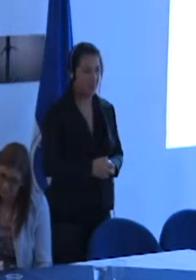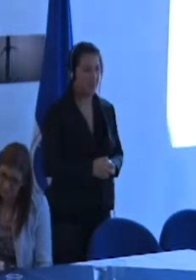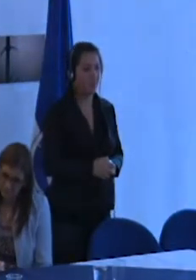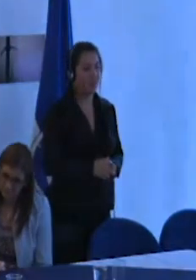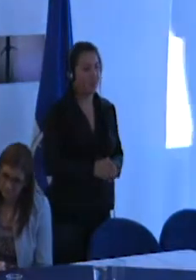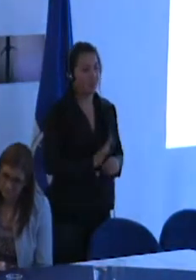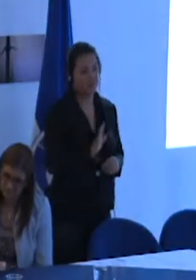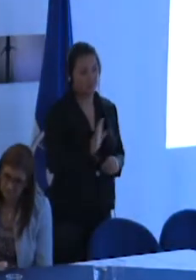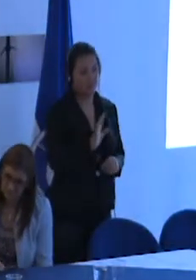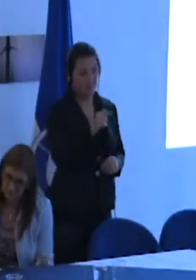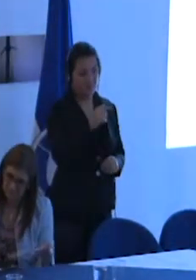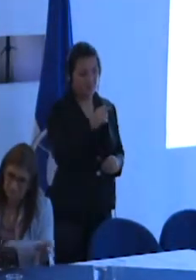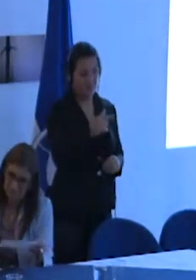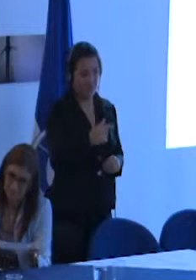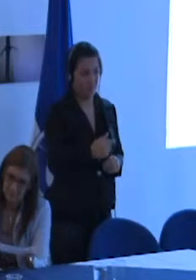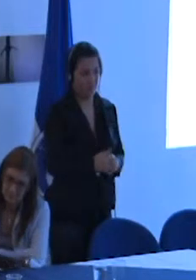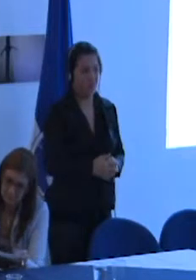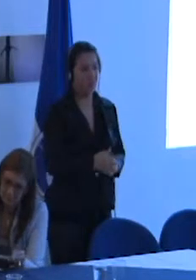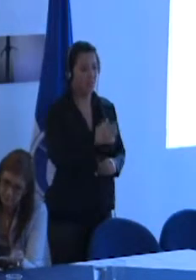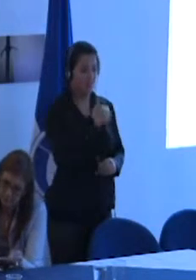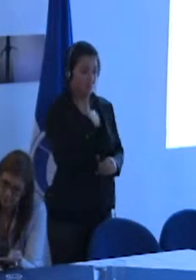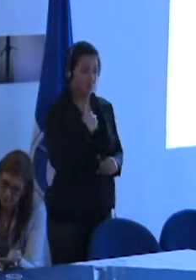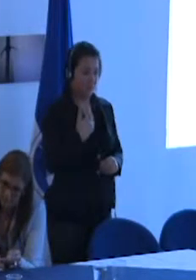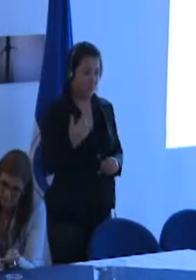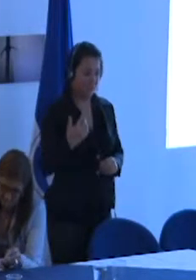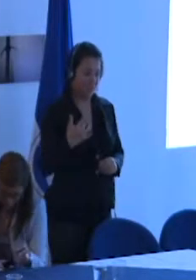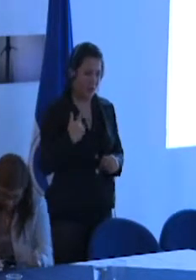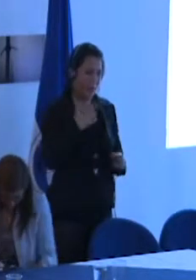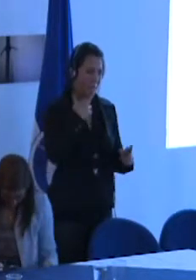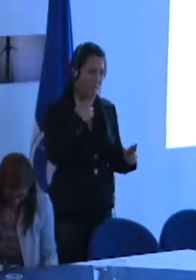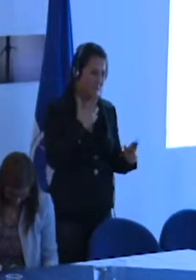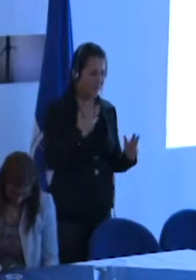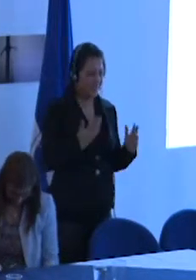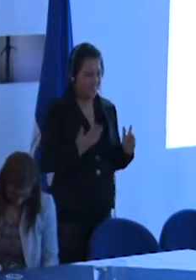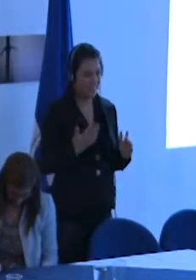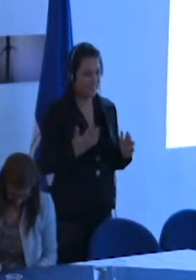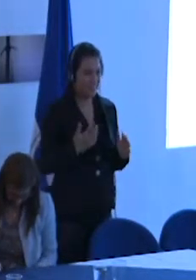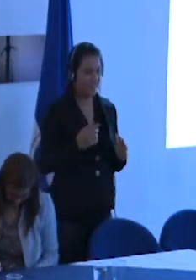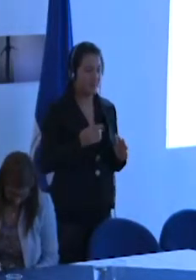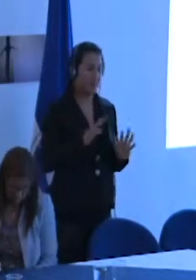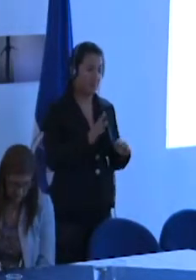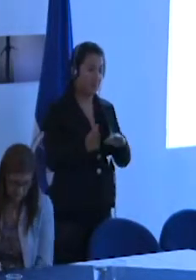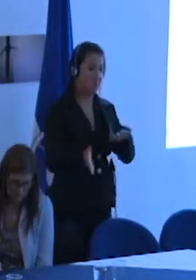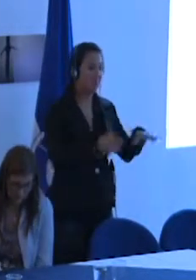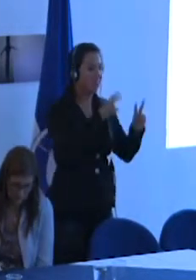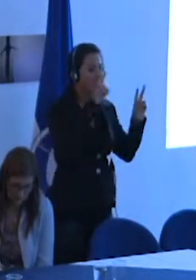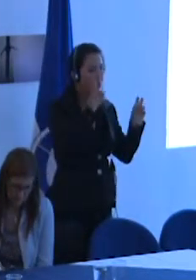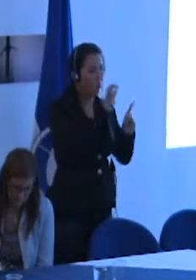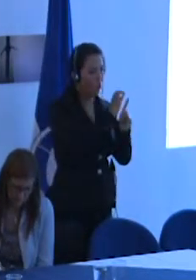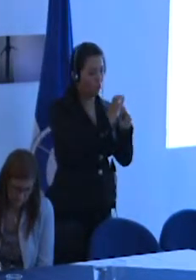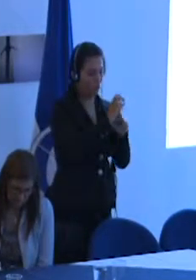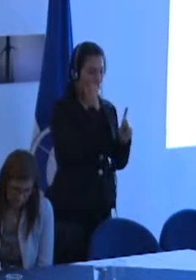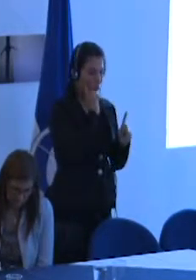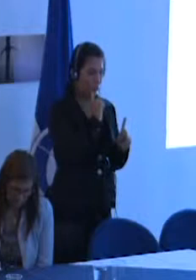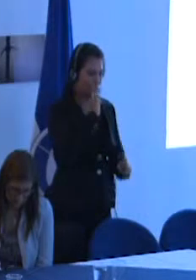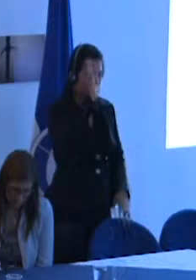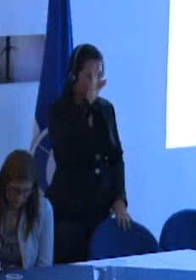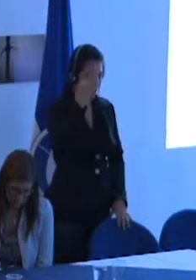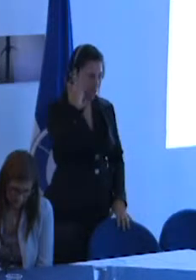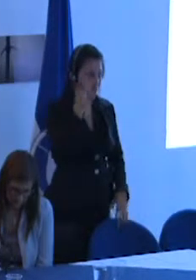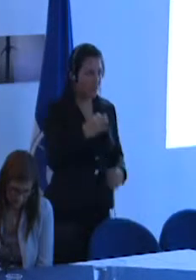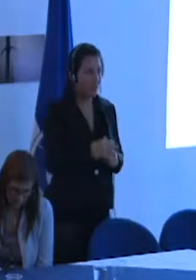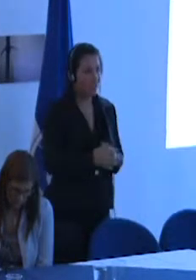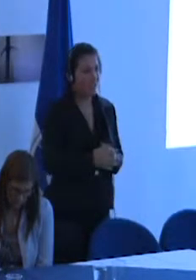En todo caso, no me siento con mucha competencia para responder. Con respecto a la cultura de los sordos en